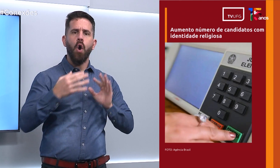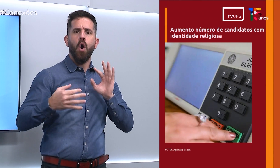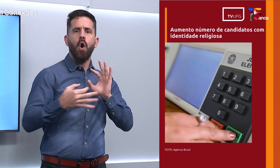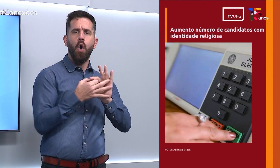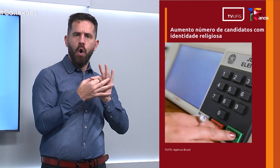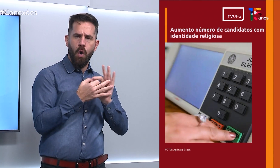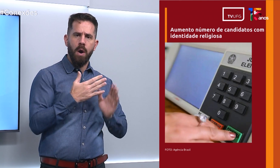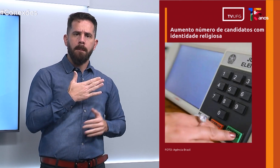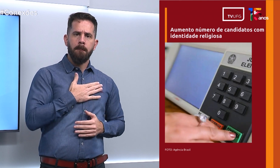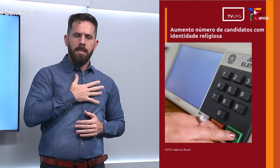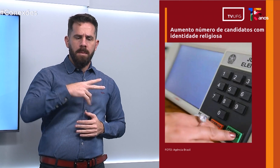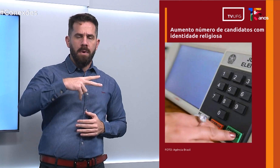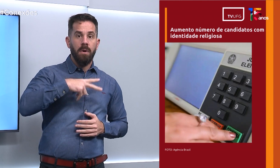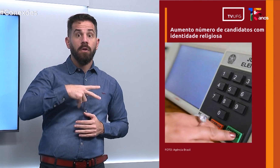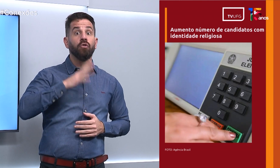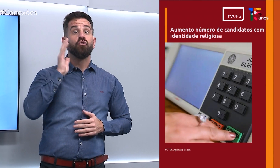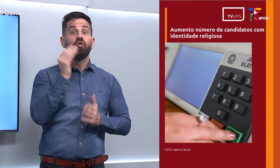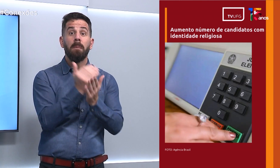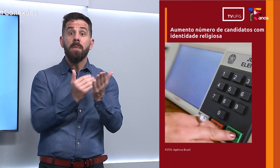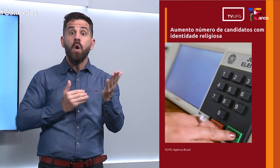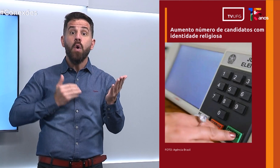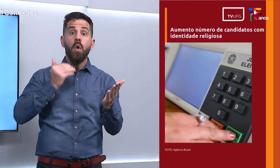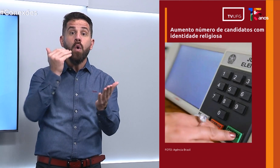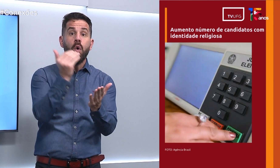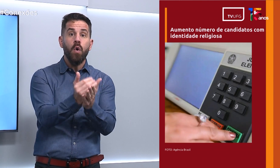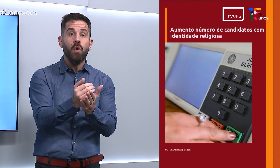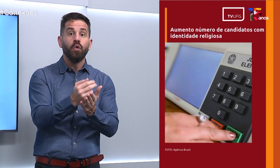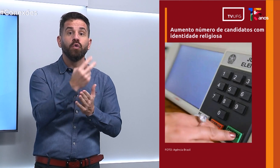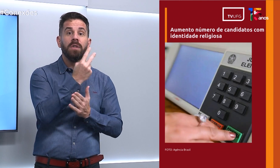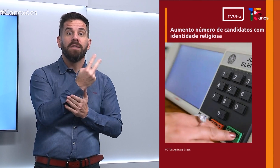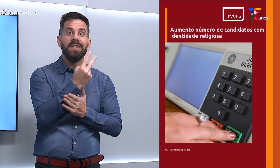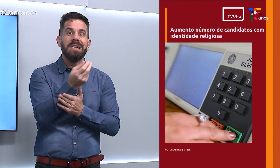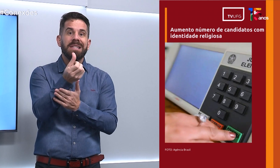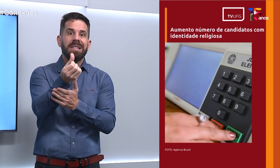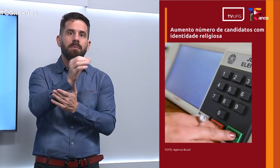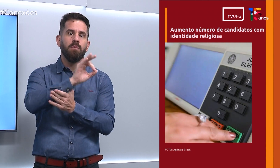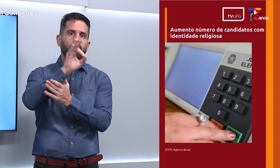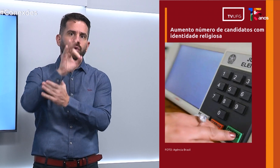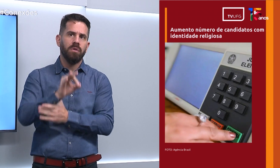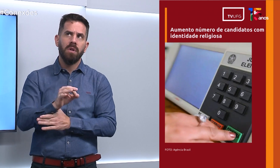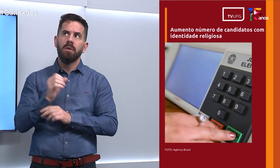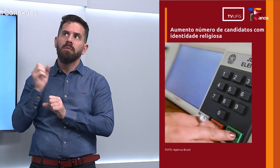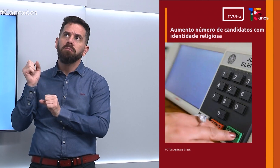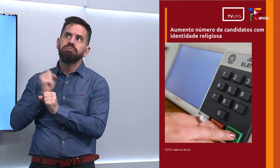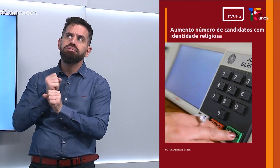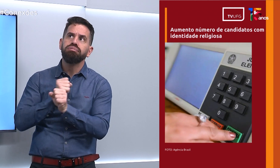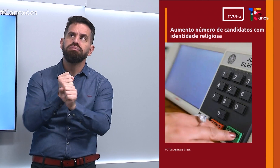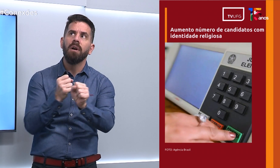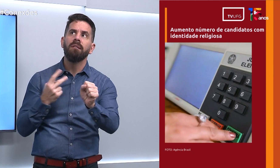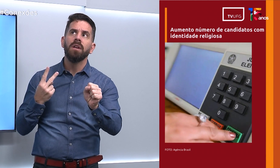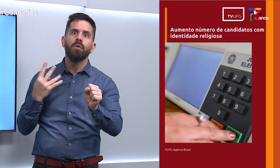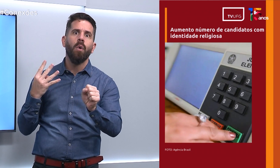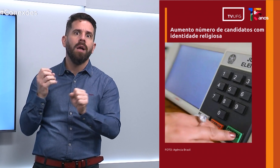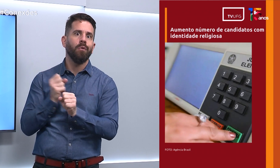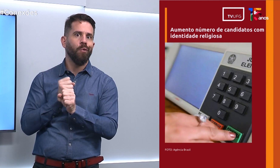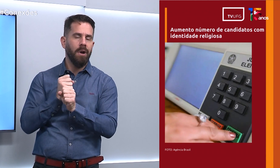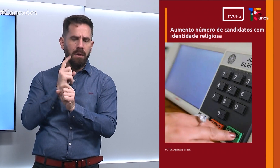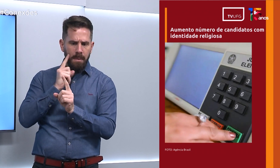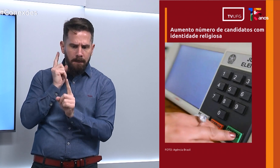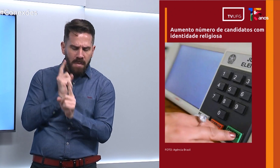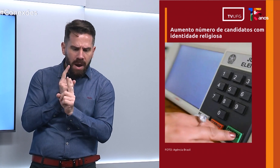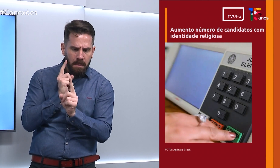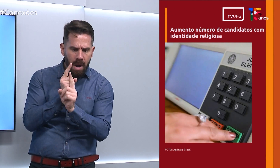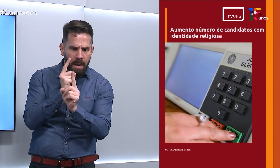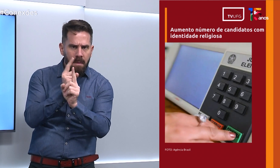226% ao longo dos últimos 24 anos. Esse dado foi